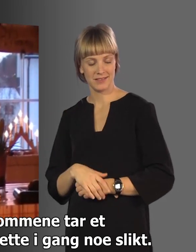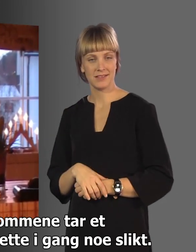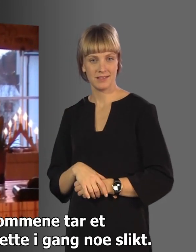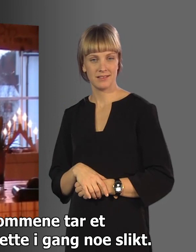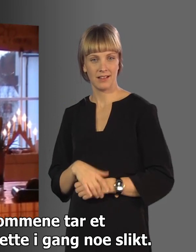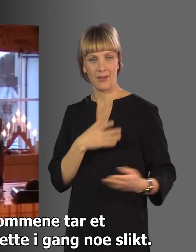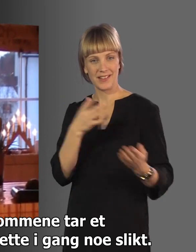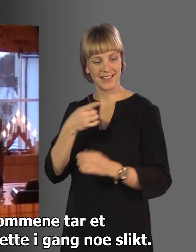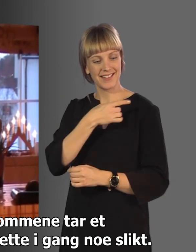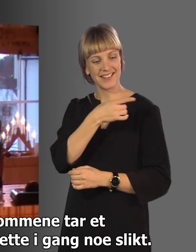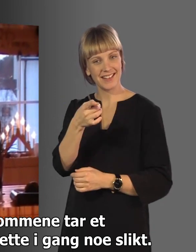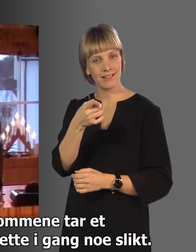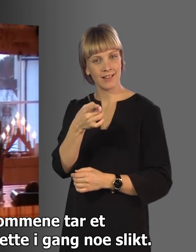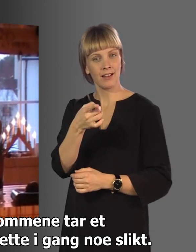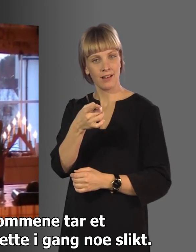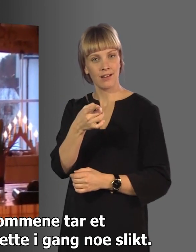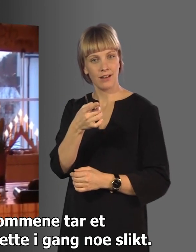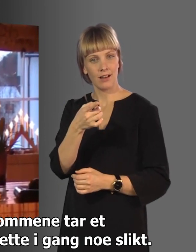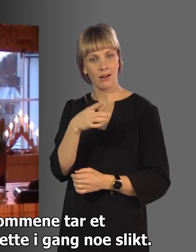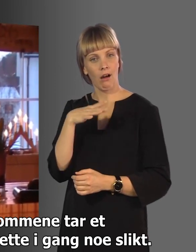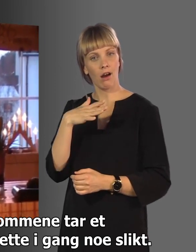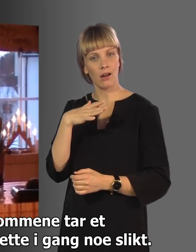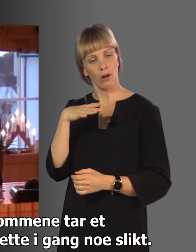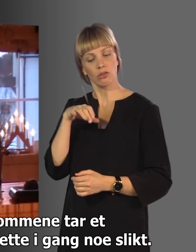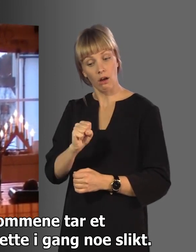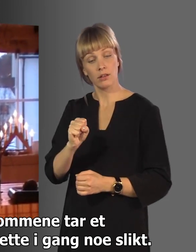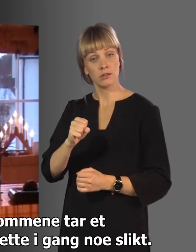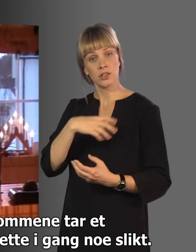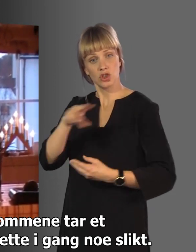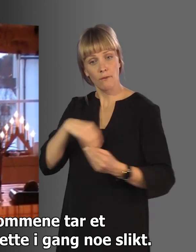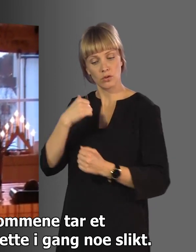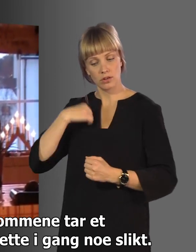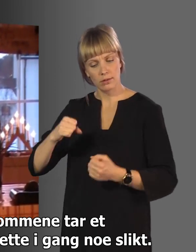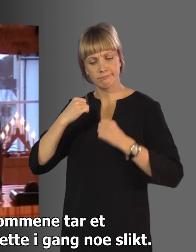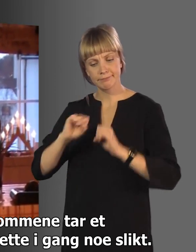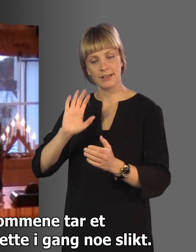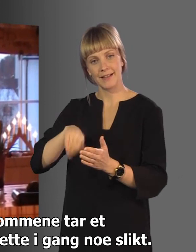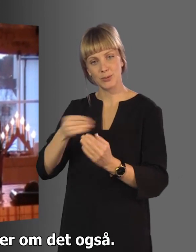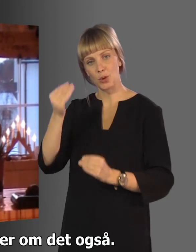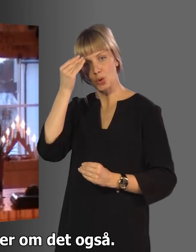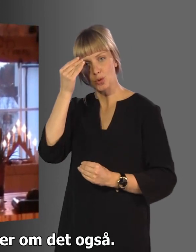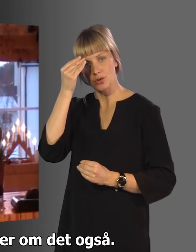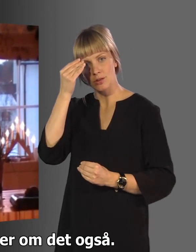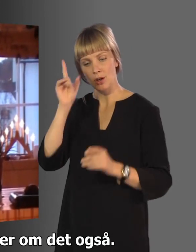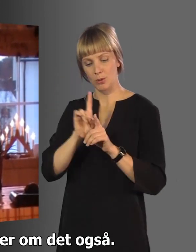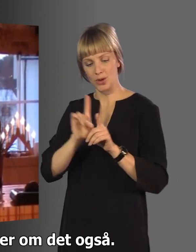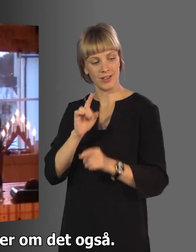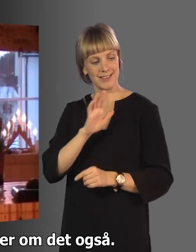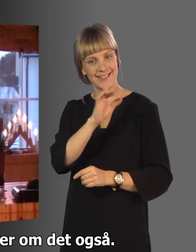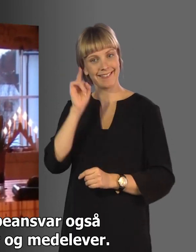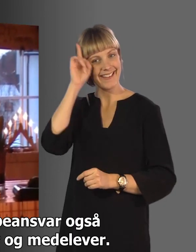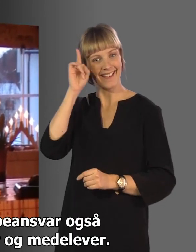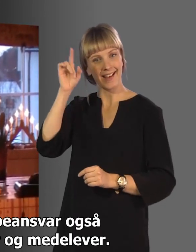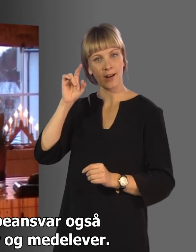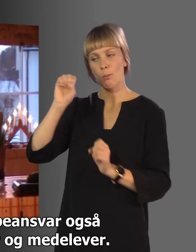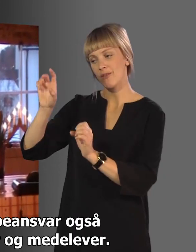Det viser at de ungdommene har både et stort, de tar ut samfunnsansvar ved å sette i gang og gi andre ideer